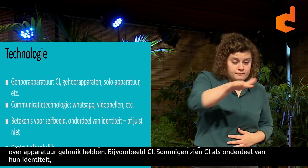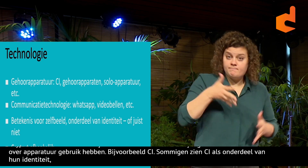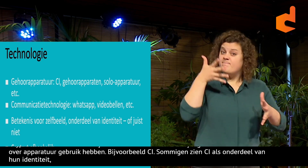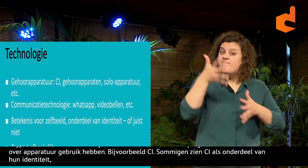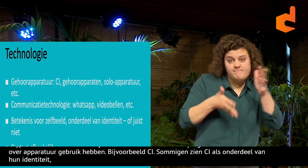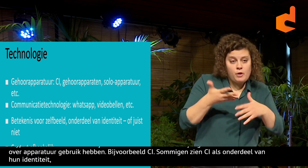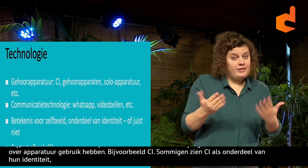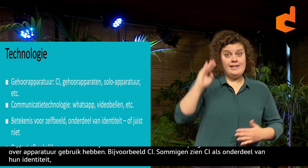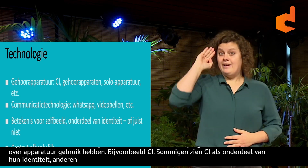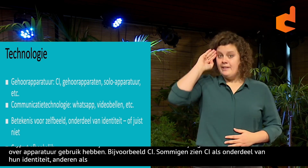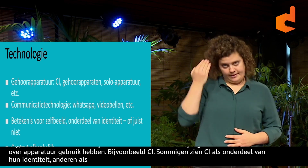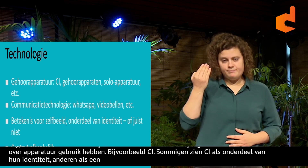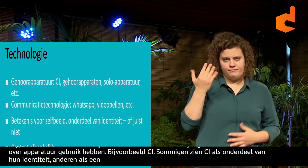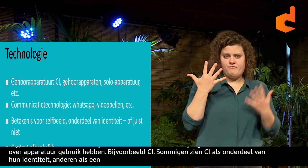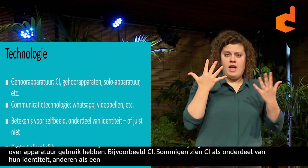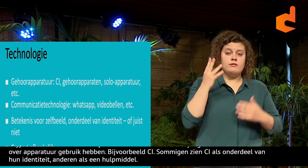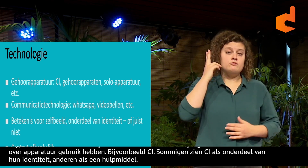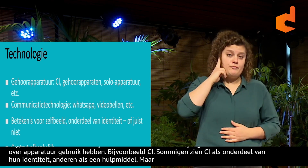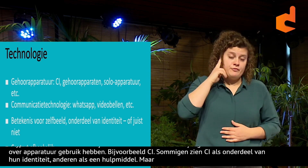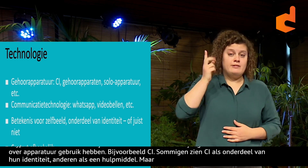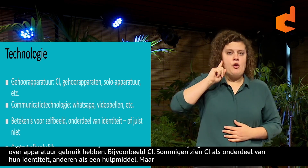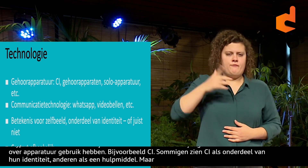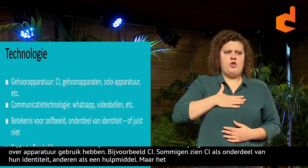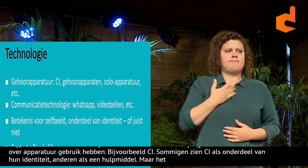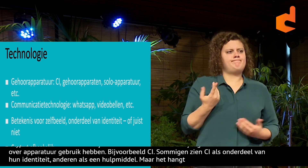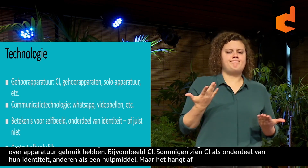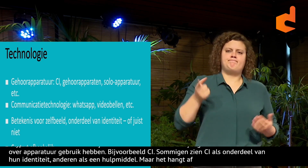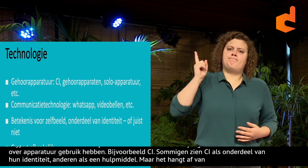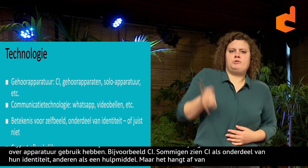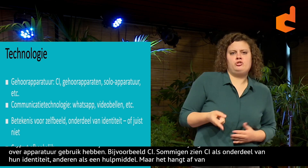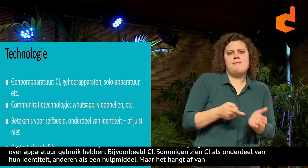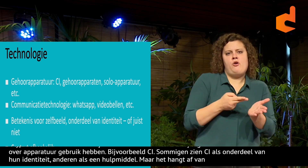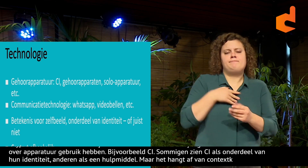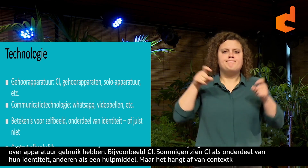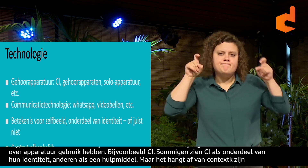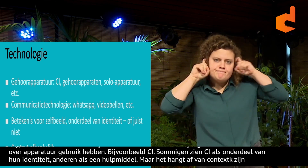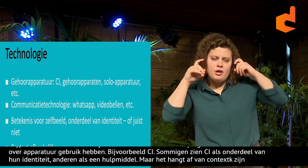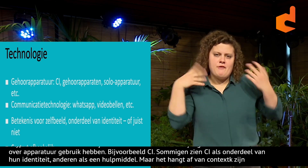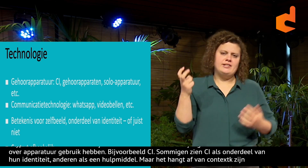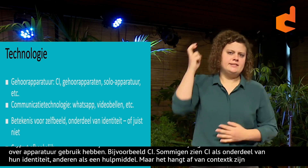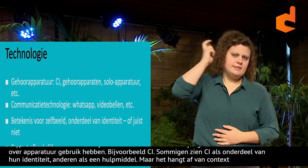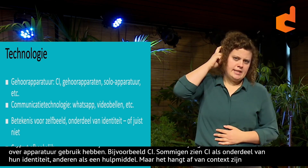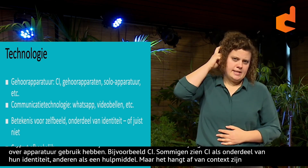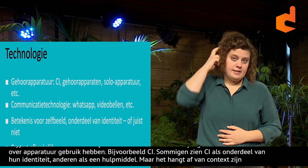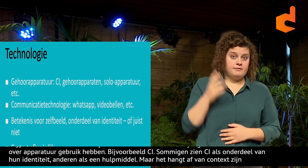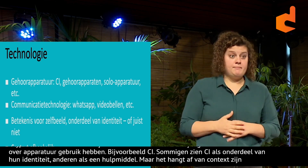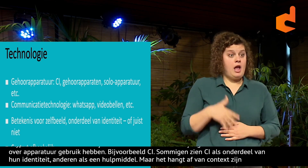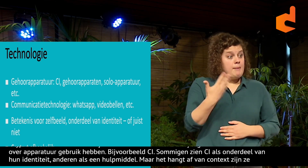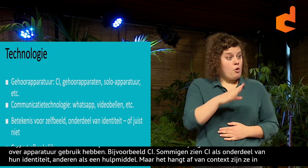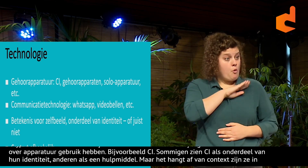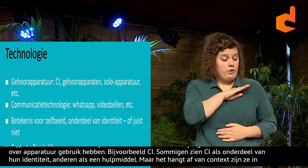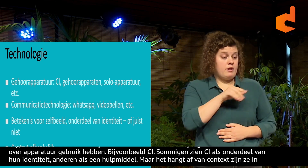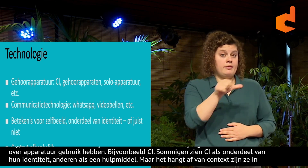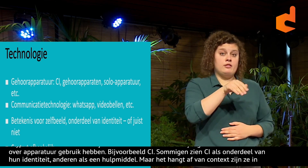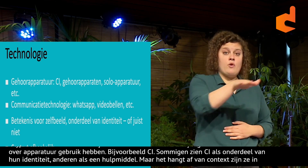CI is heel afhankelijk van de context waar die persoon zich bevindt. Zijn ze bijvoorbeeld in een situatie waar veel horenden zijn die de gebarentaal niet beheersen...